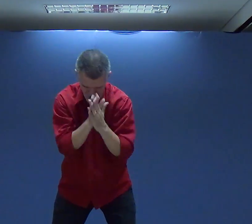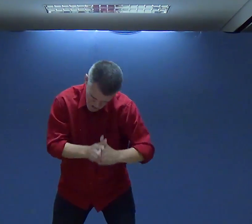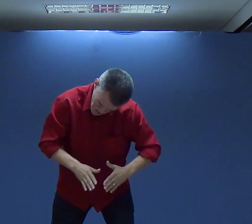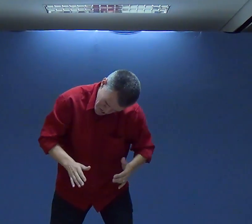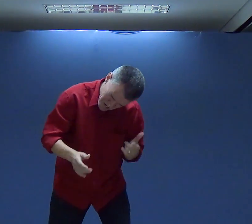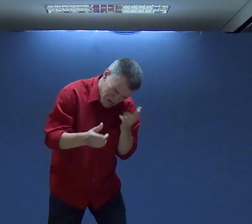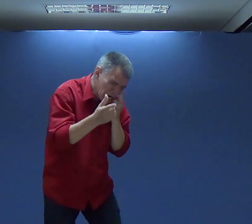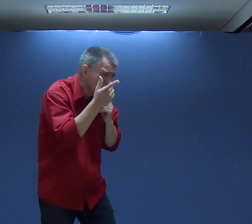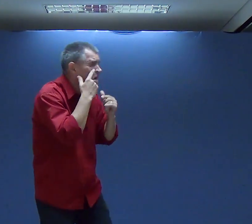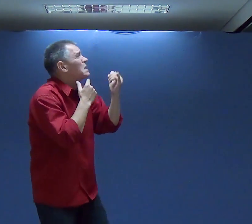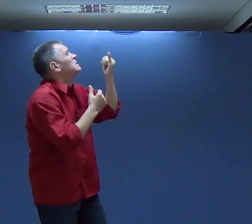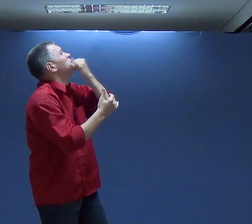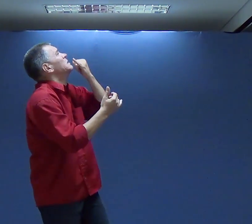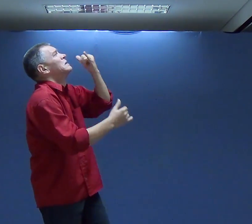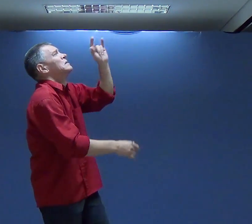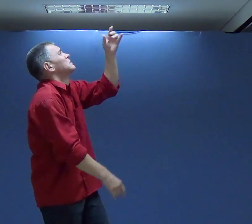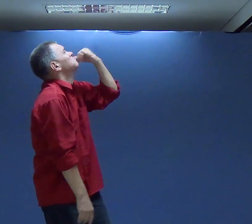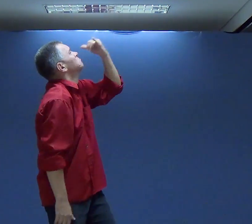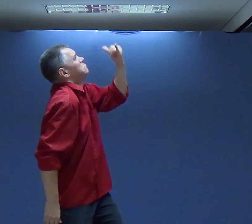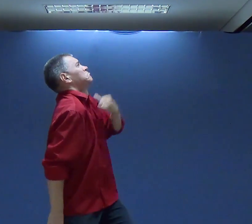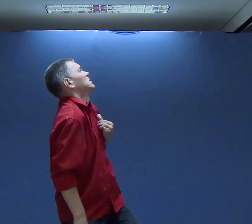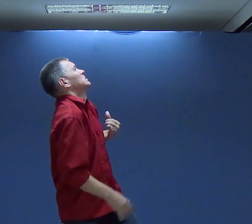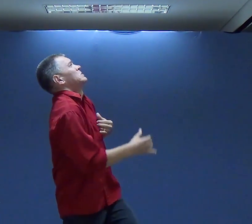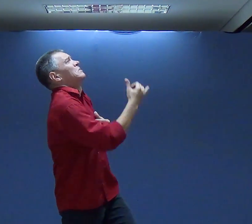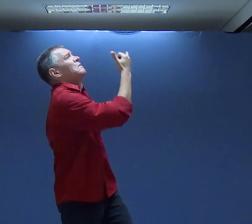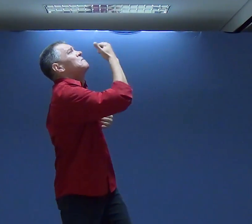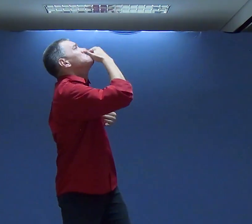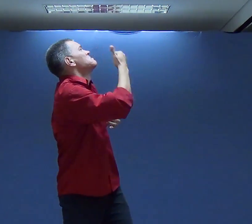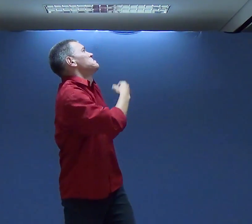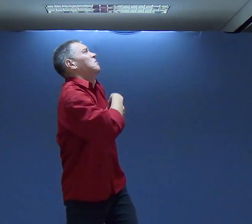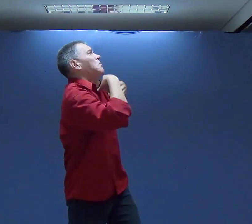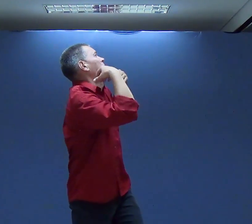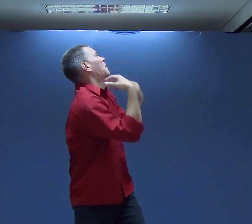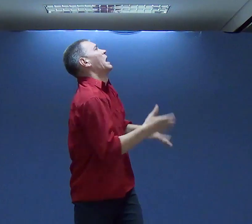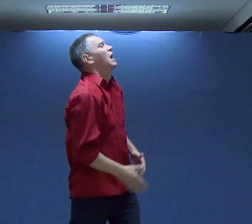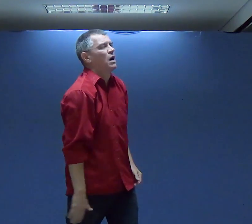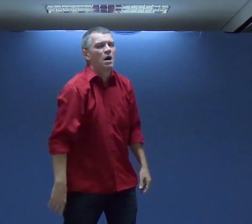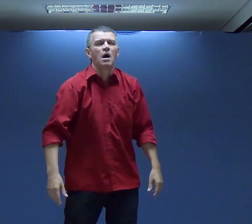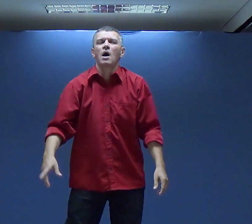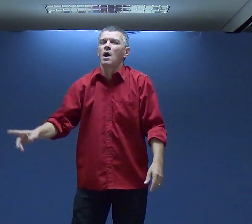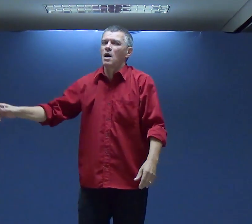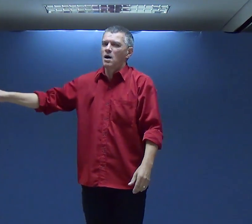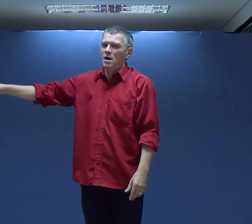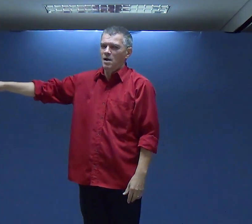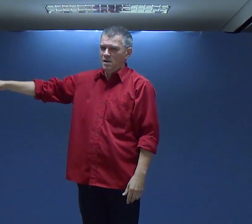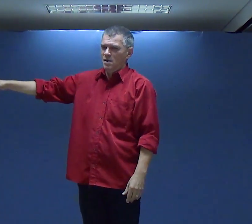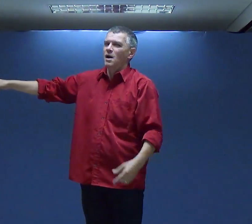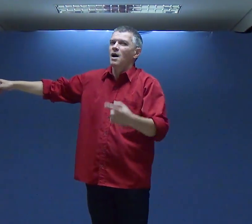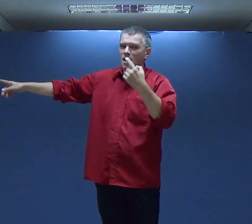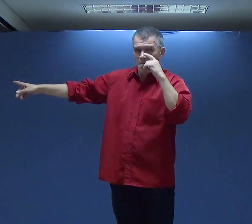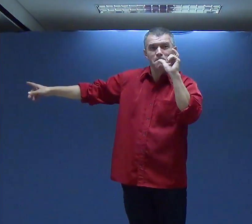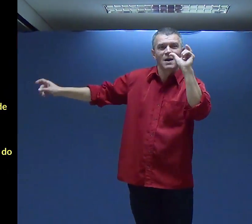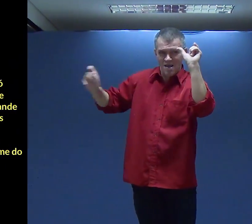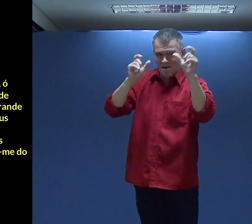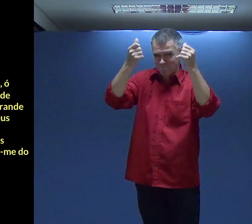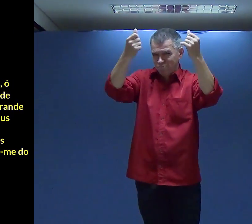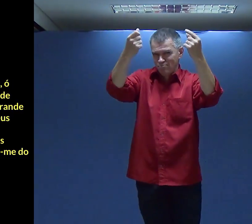dias Ora Se arrepende Jejua E se arrepende